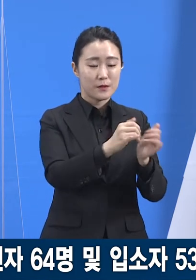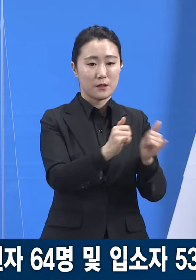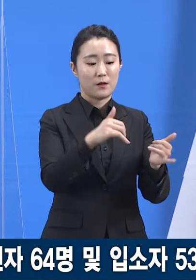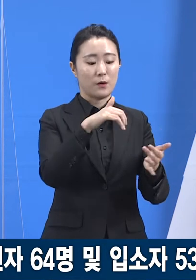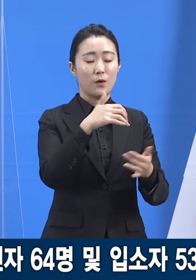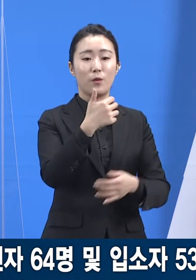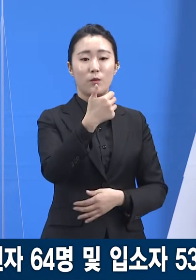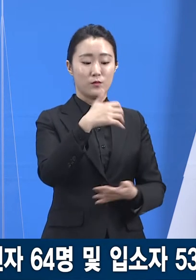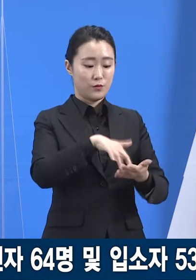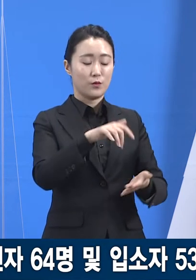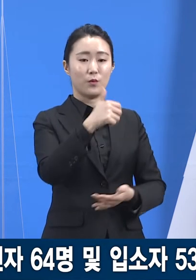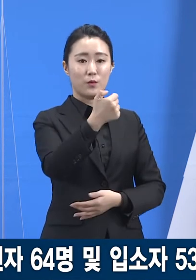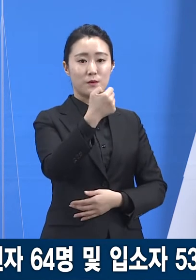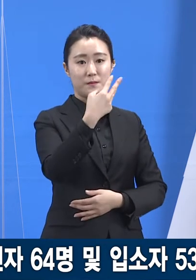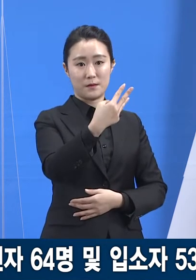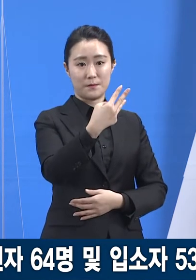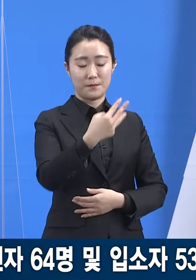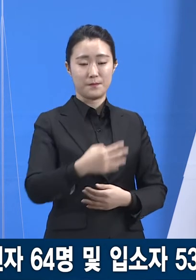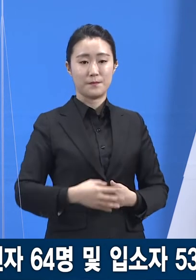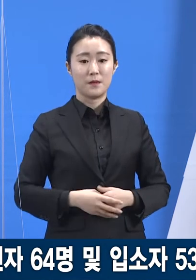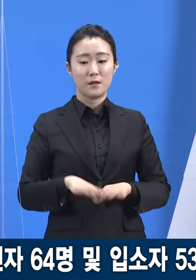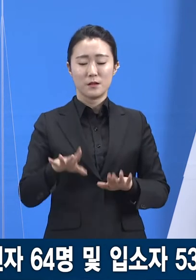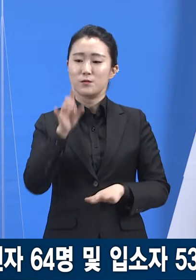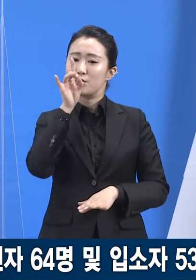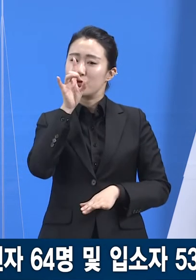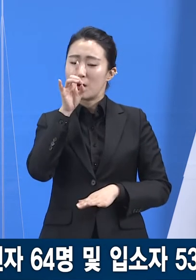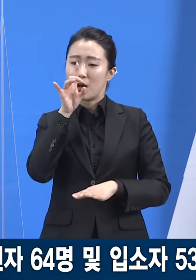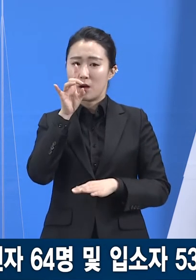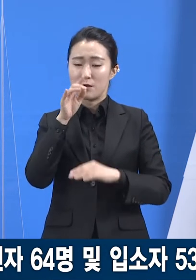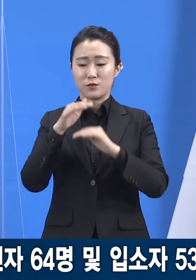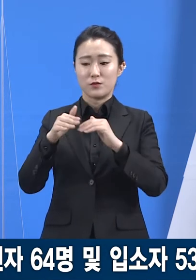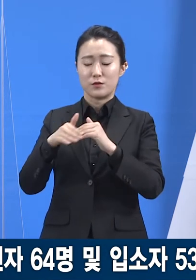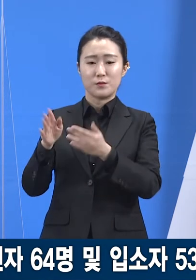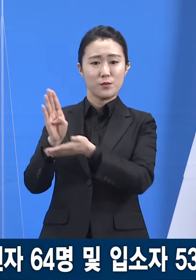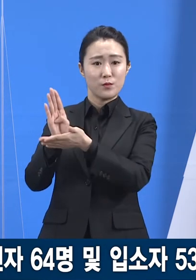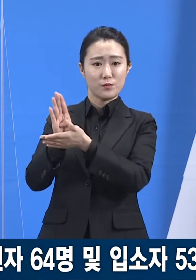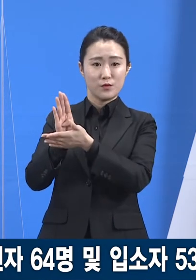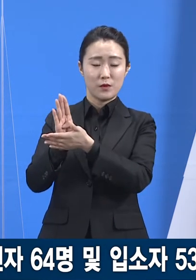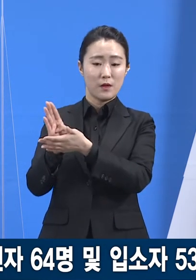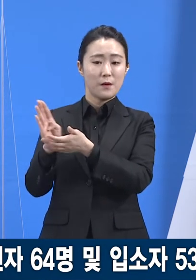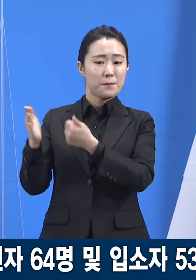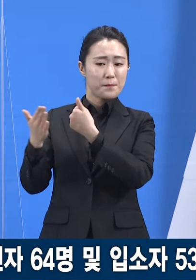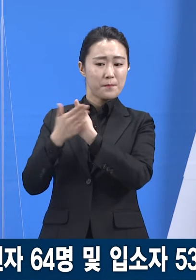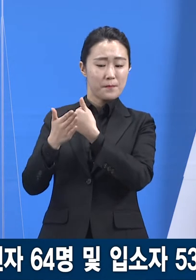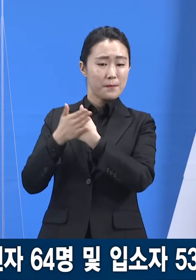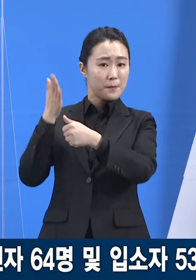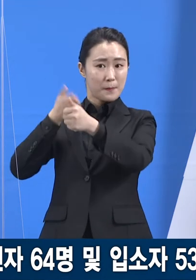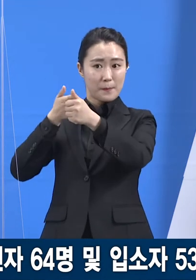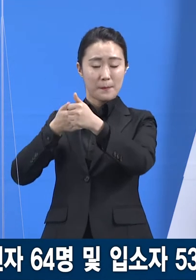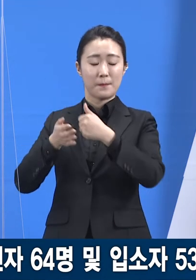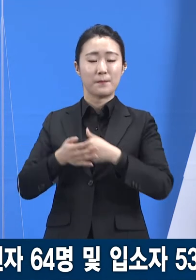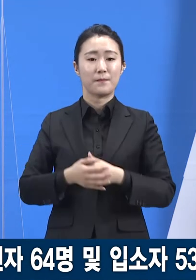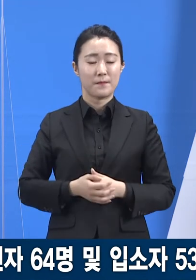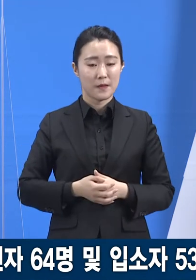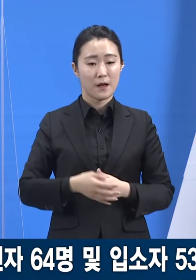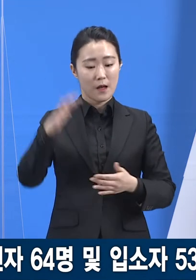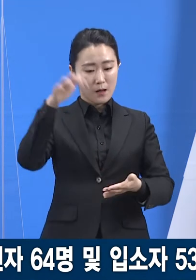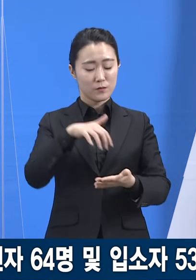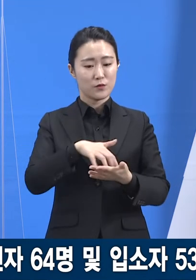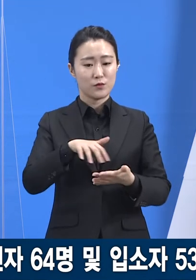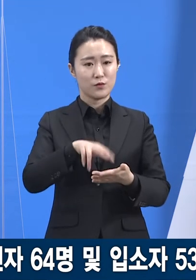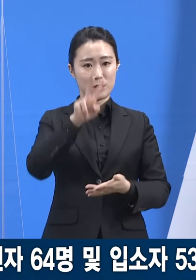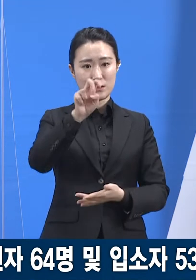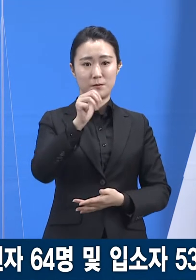중수본에 인력 지원을 요청하여 25일에 15명, 26일에 13명 등 총 28명의